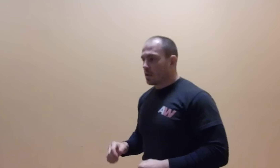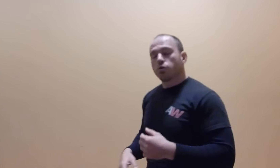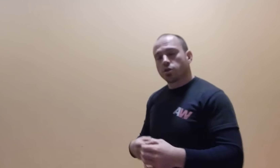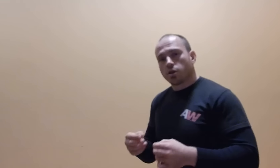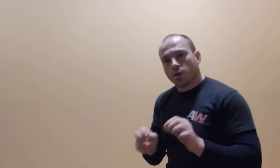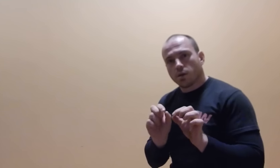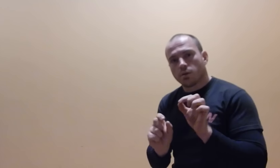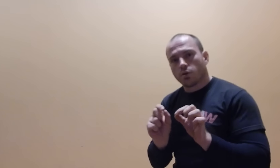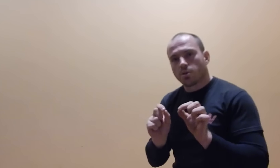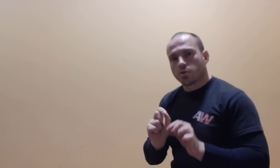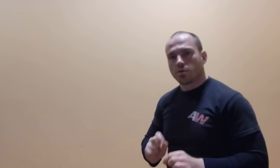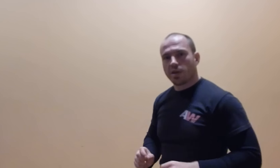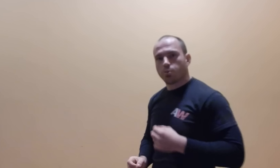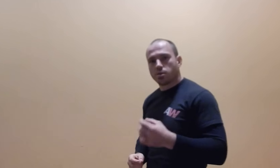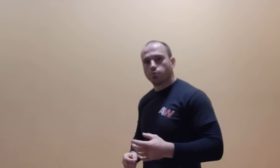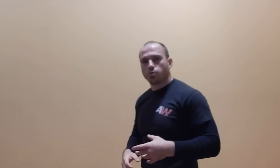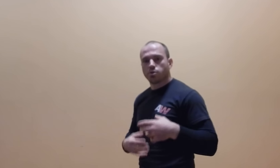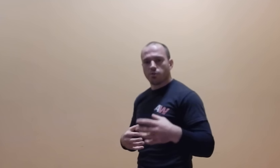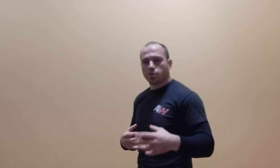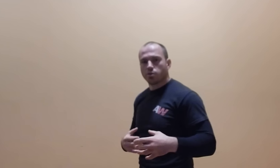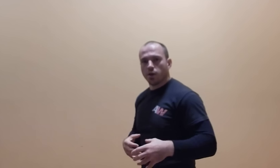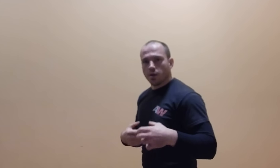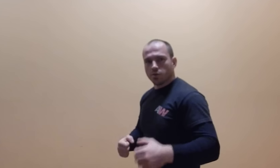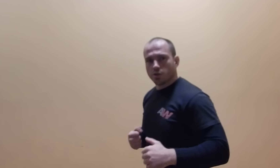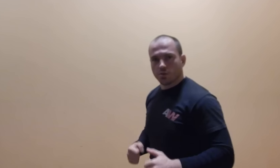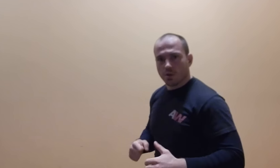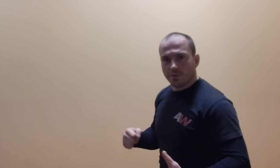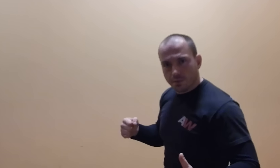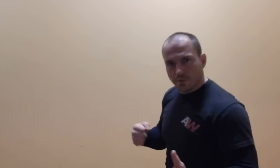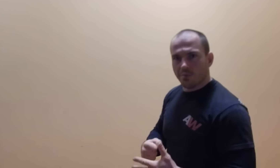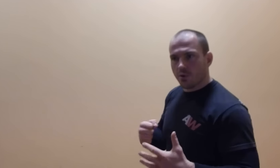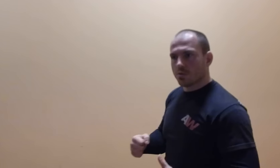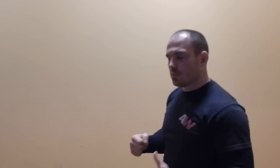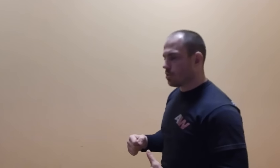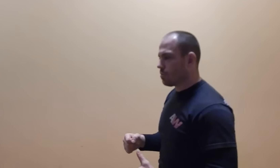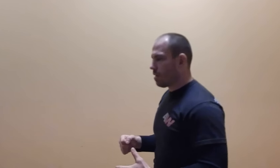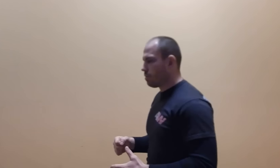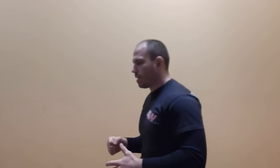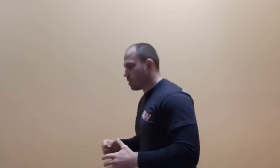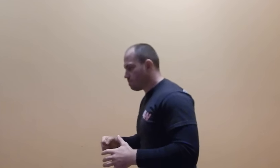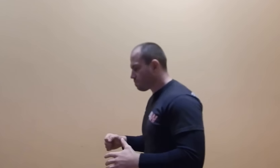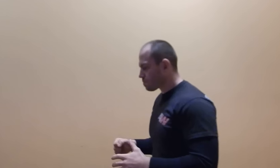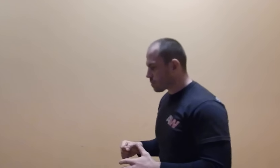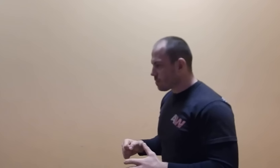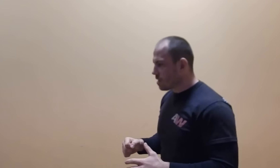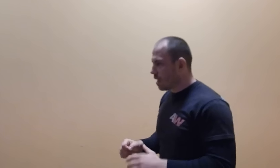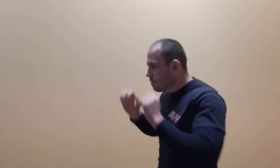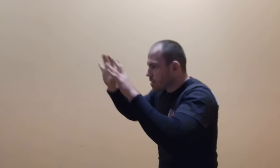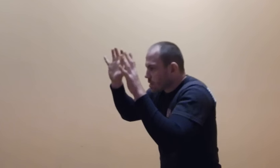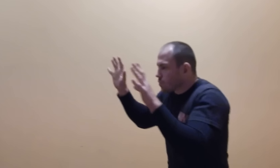dlatego też drobne do stosowania pozycji muszą być, to waszych rzeczy, które wam wchodzą po prostu na automacie, tak, więc jestem